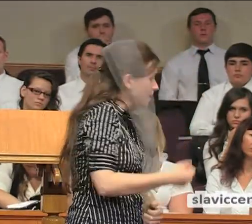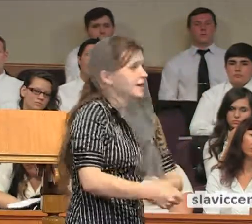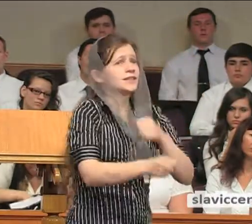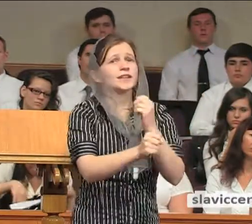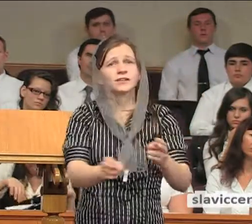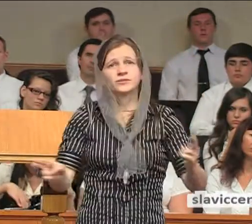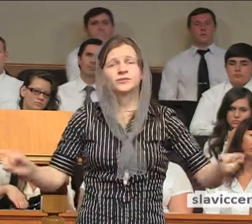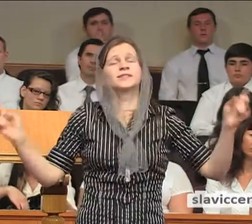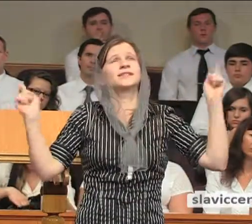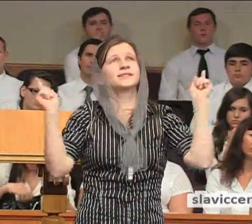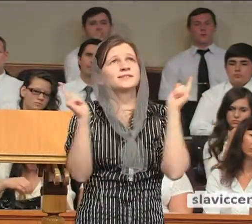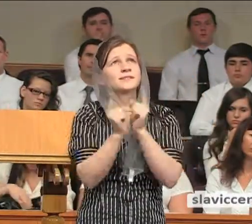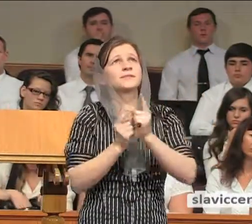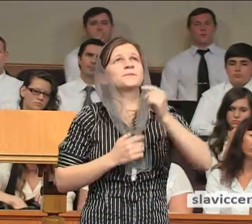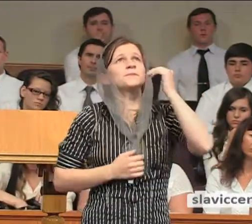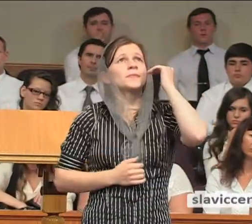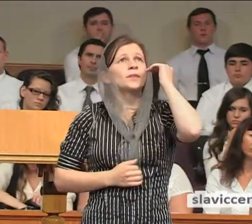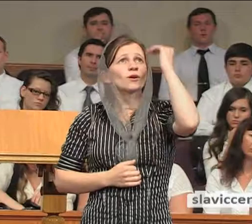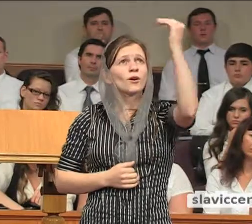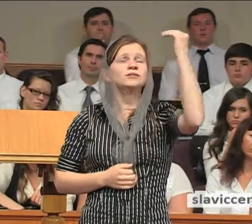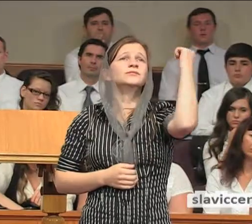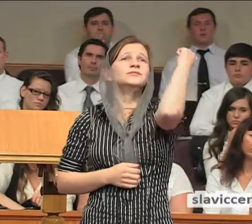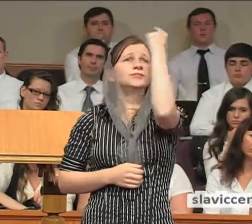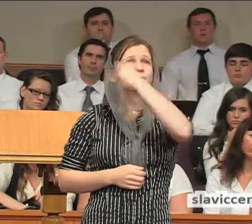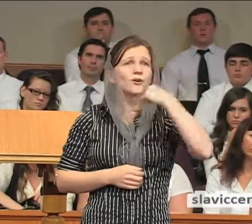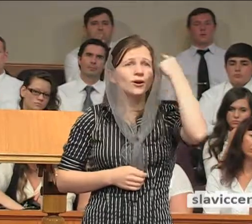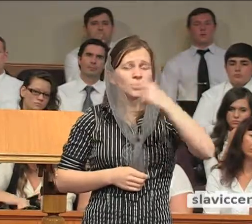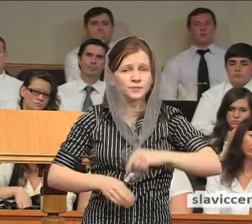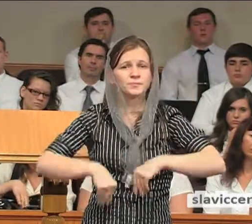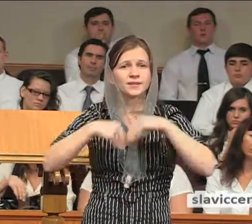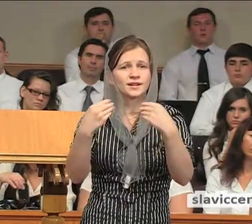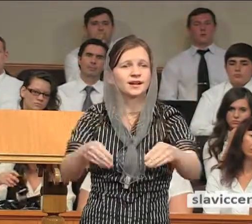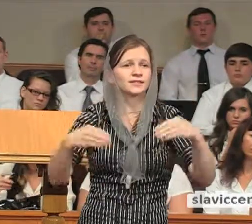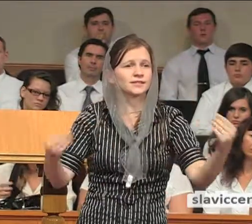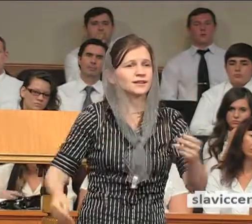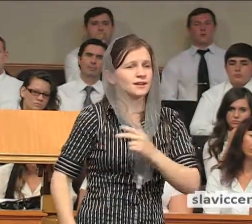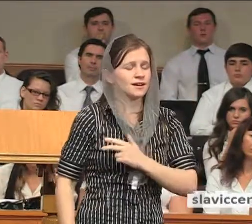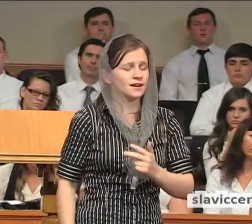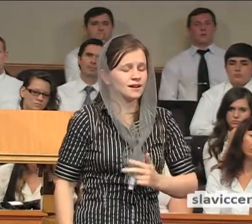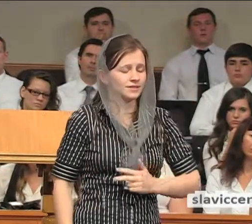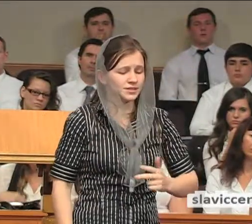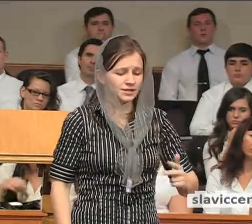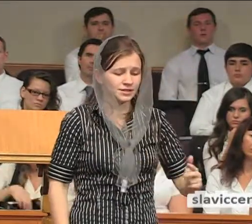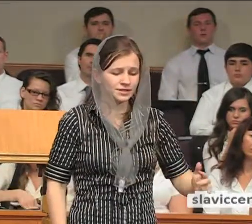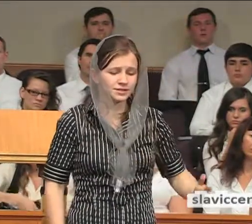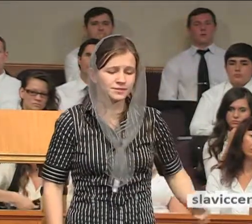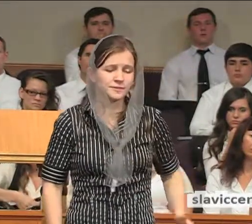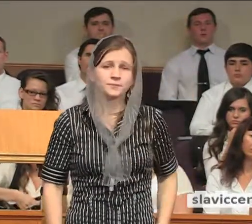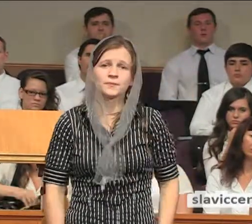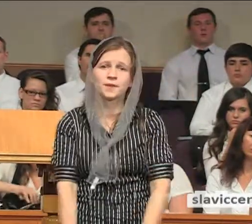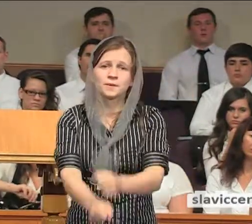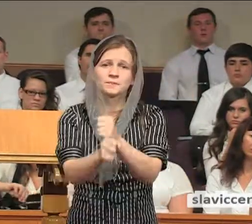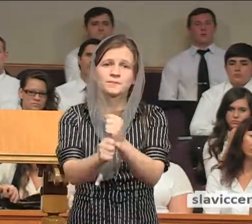Кому-то встанет Он лицом и даст награды, А